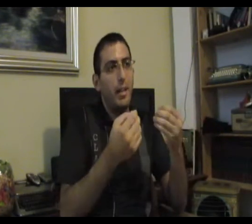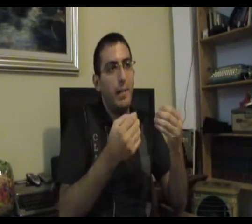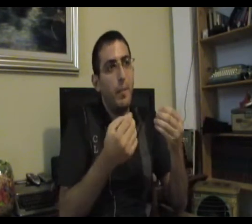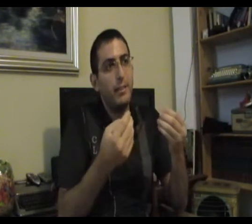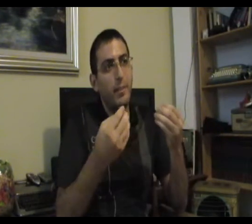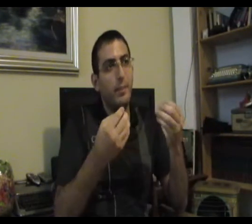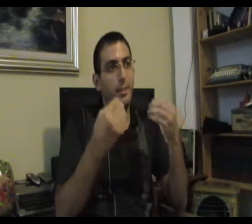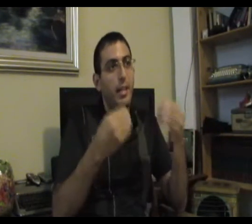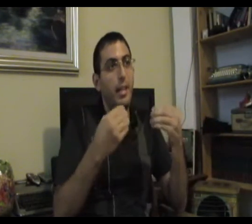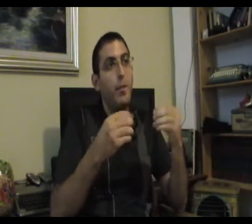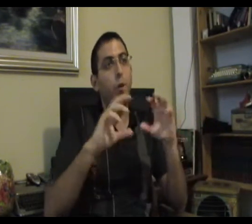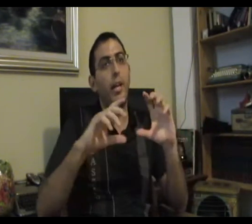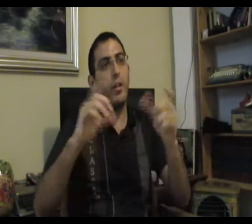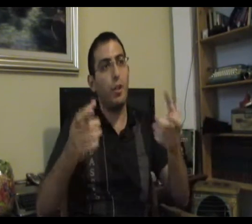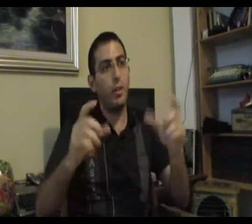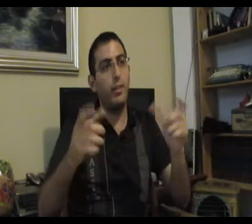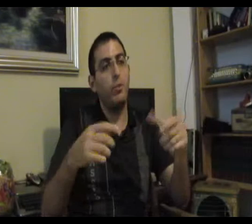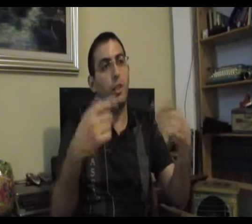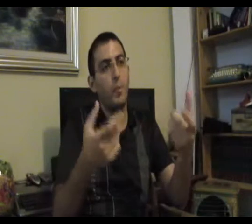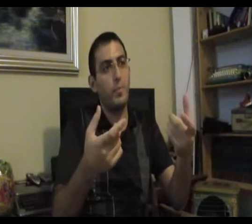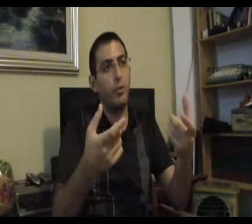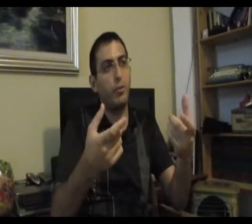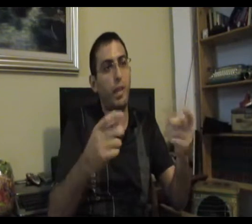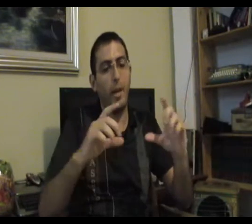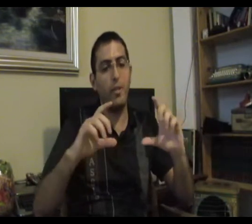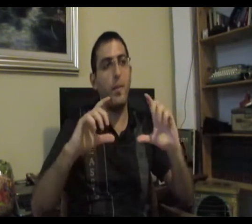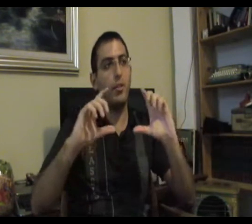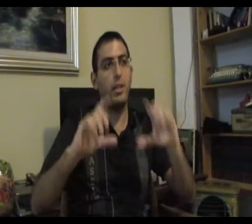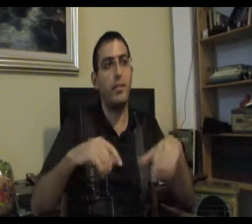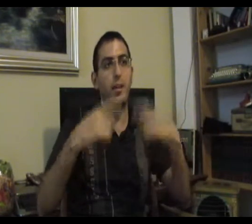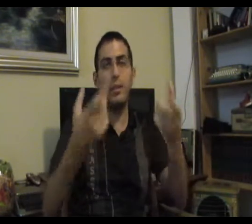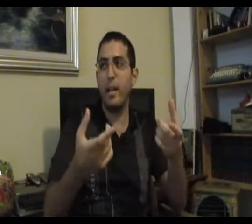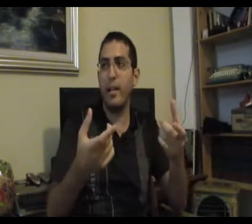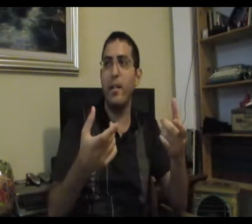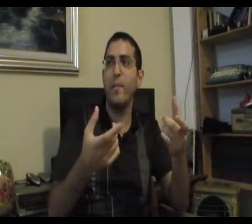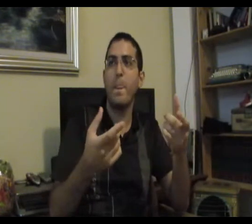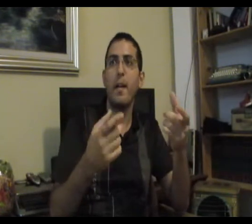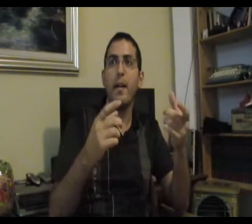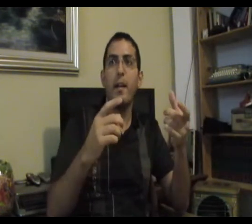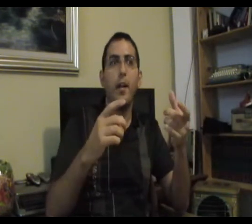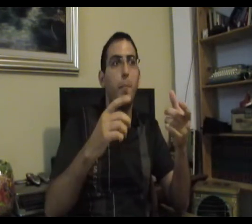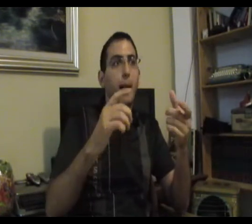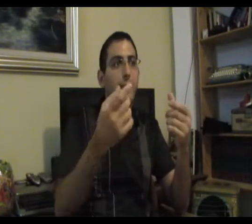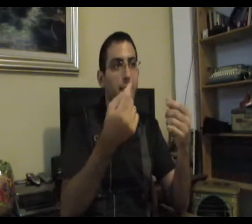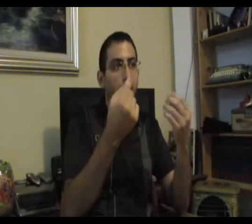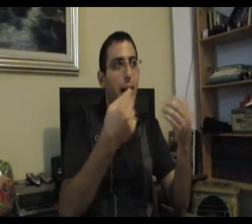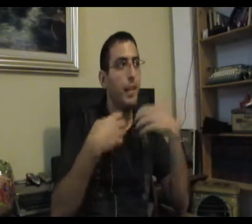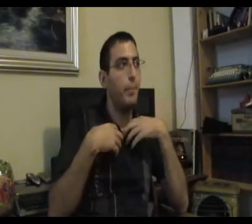למה בעצם, למה כל דרך שלא נגדיר אותה היא לא מספיק טובה? כי ברגע שאמרך לשדך זה ליחוד את הרגע בעת תראי האדם